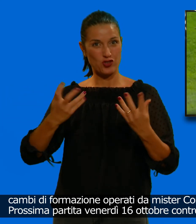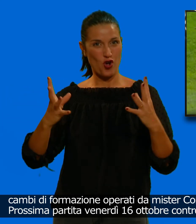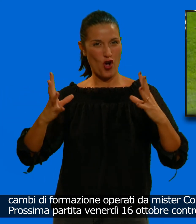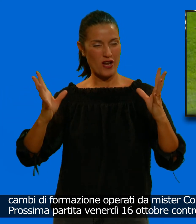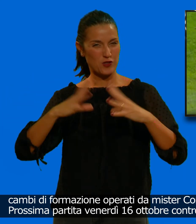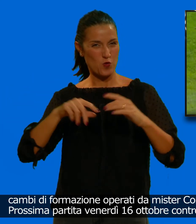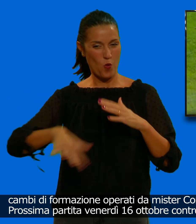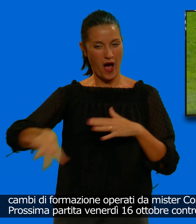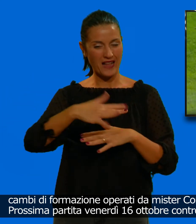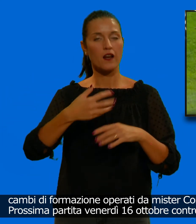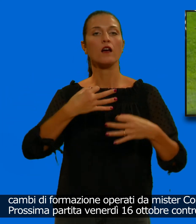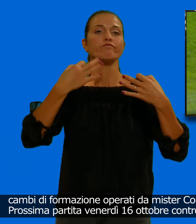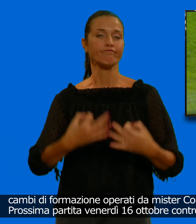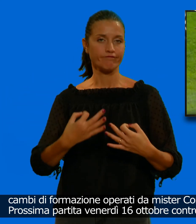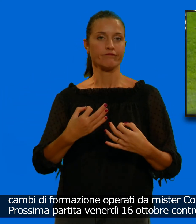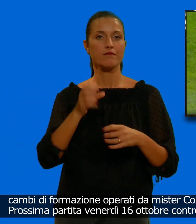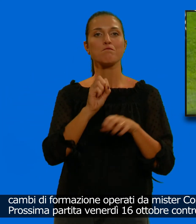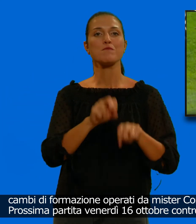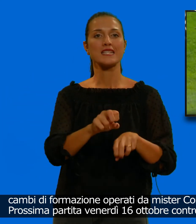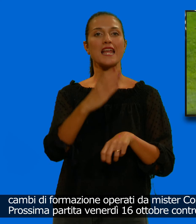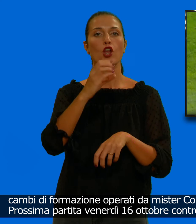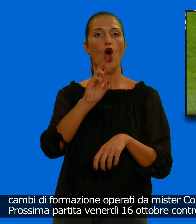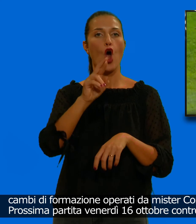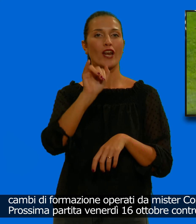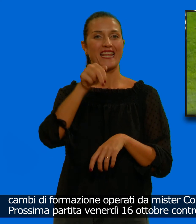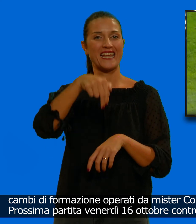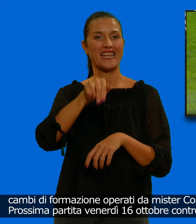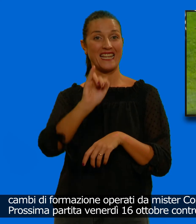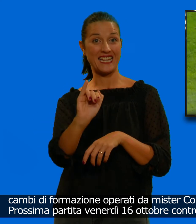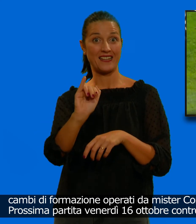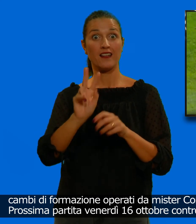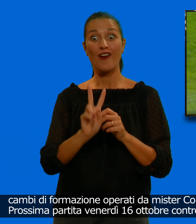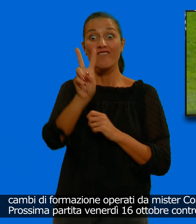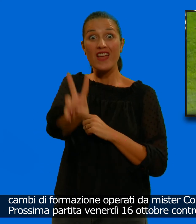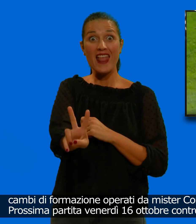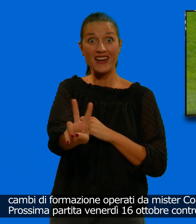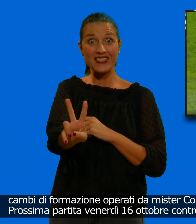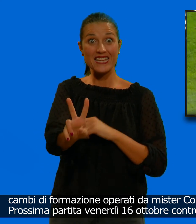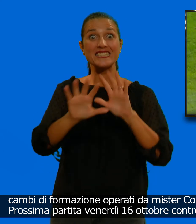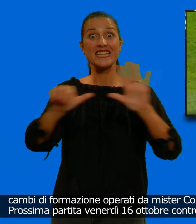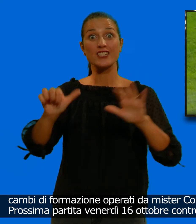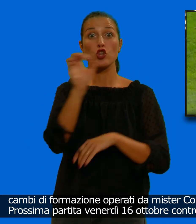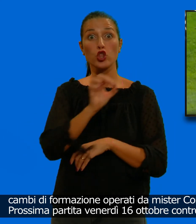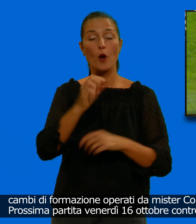da Mr. Corini. Prossima partita venerdì 16 ottobre contro il Brescia.